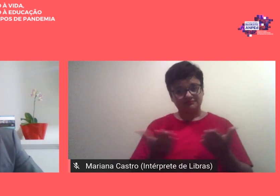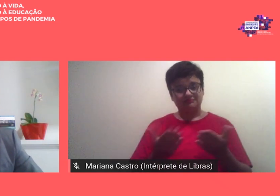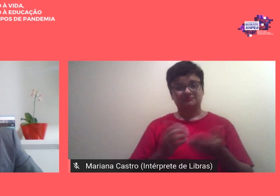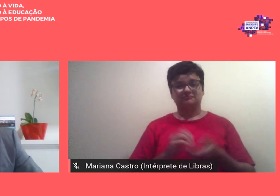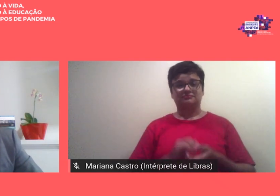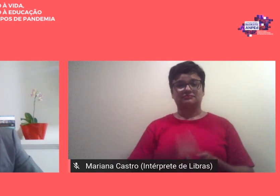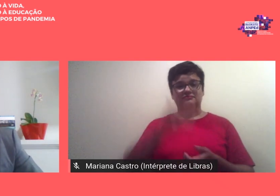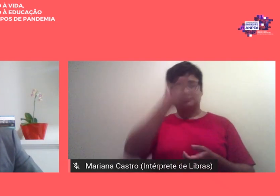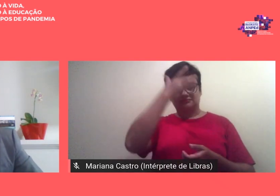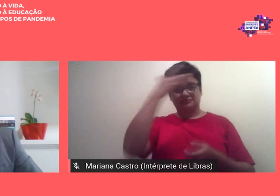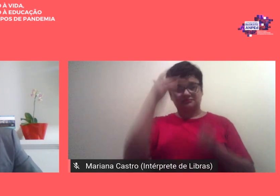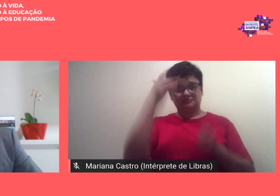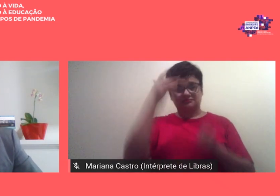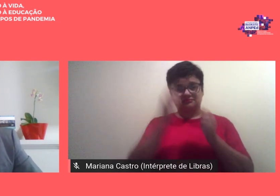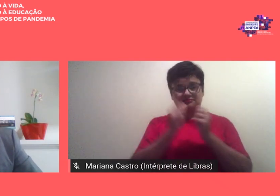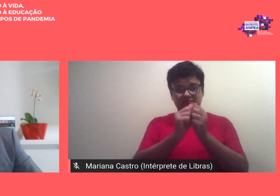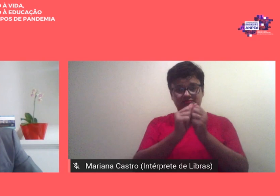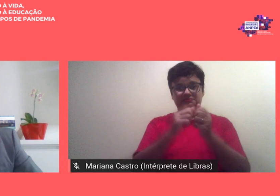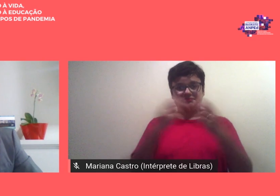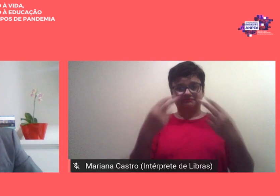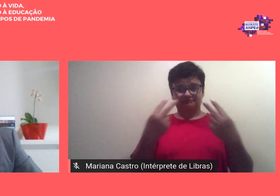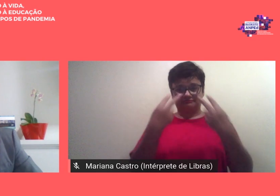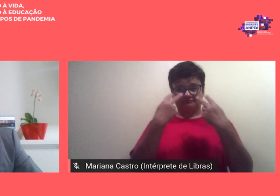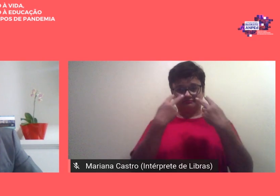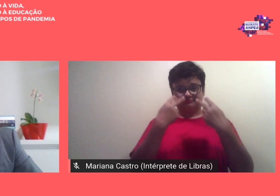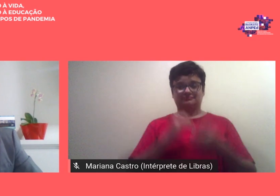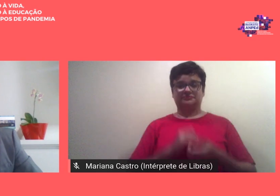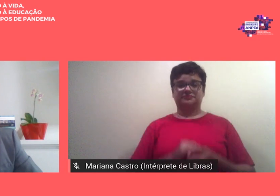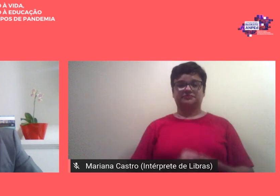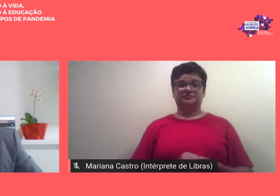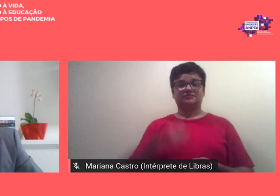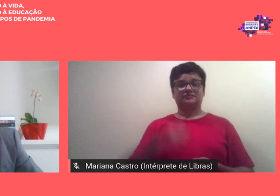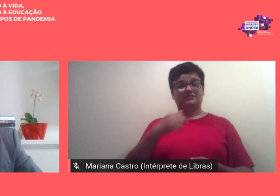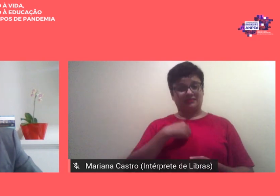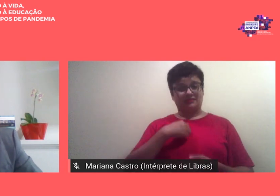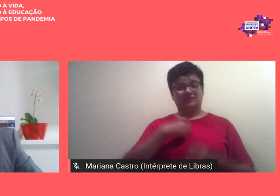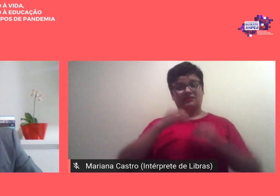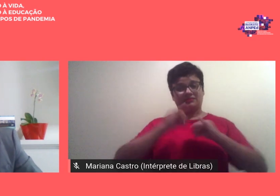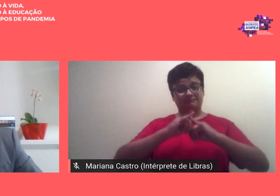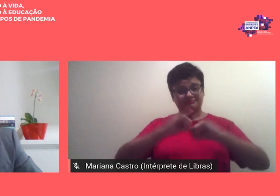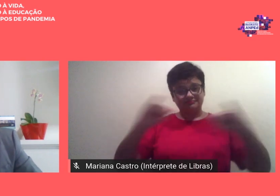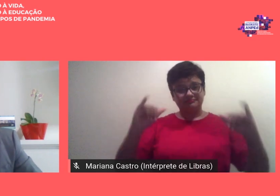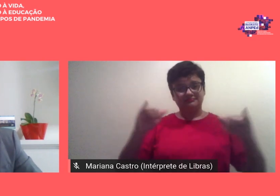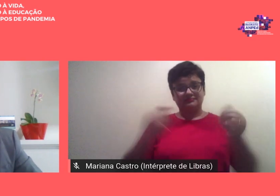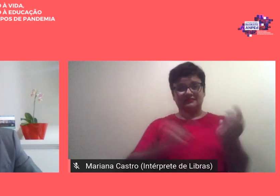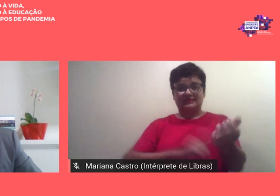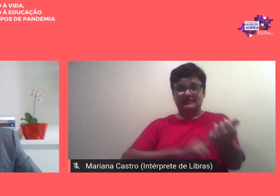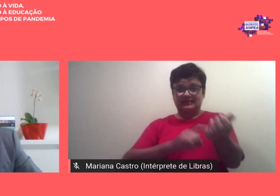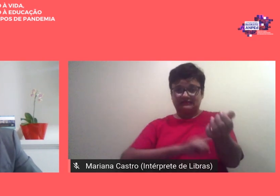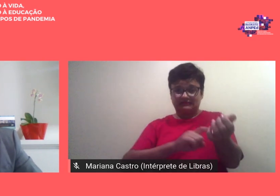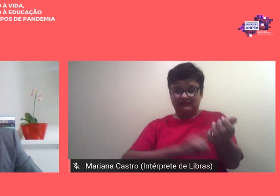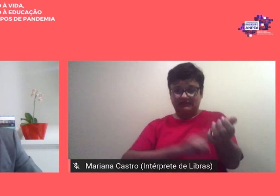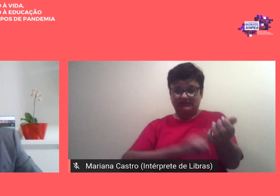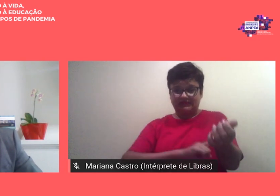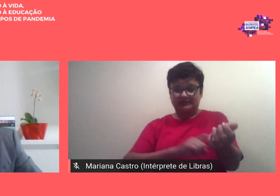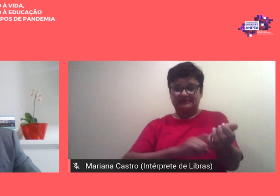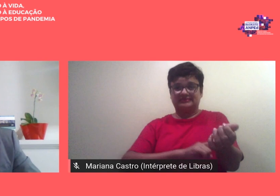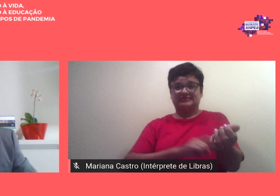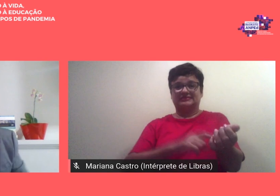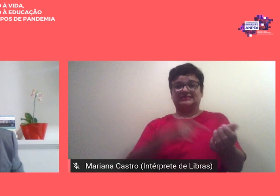nos acompanha eu confesso que além de nervosa estou bastante